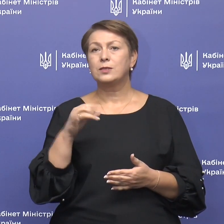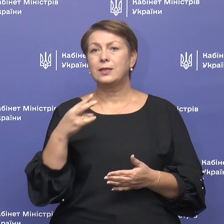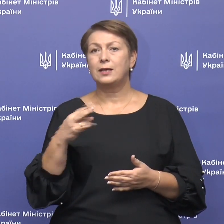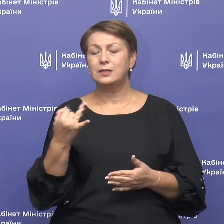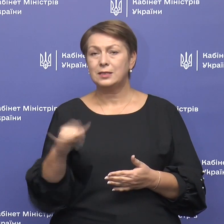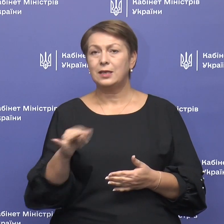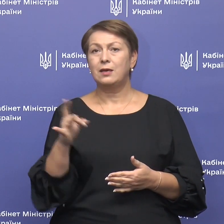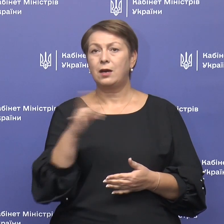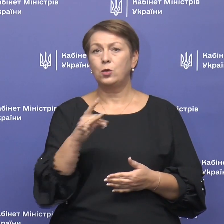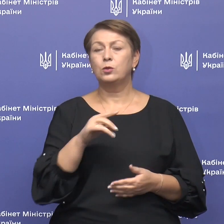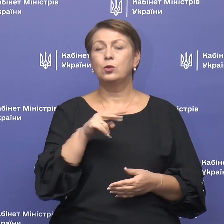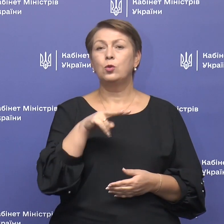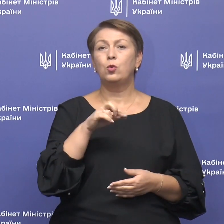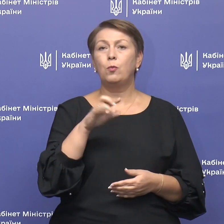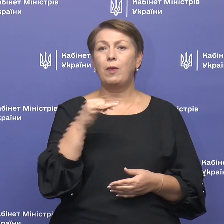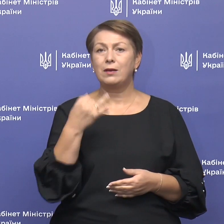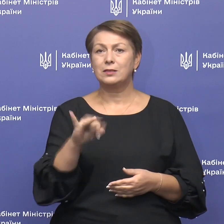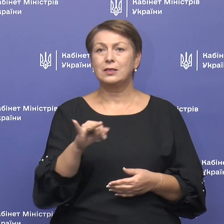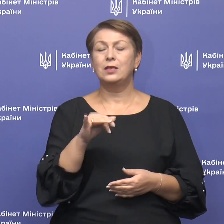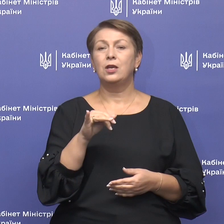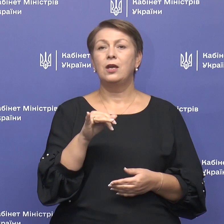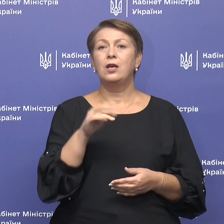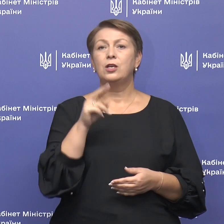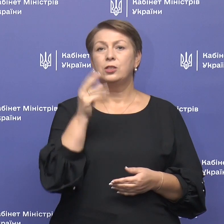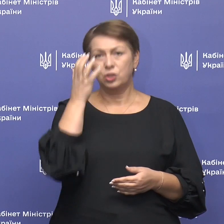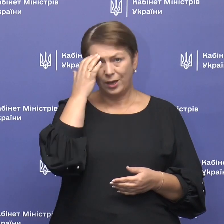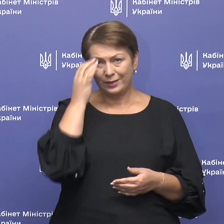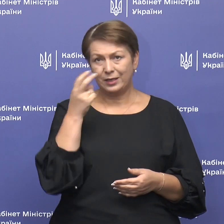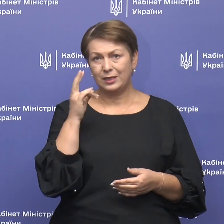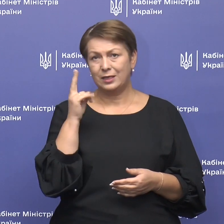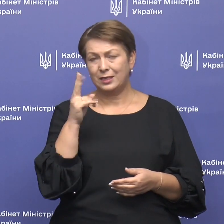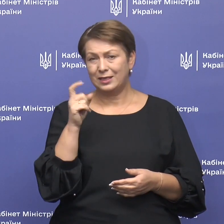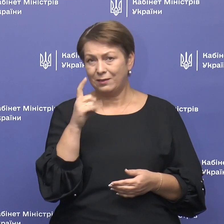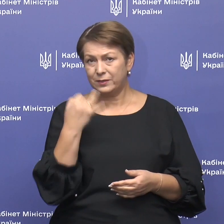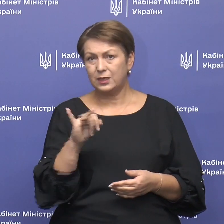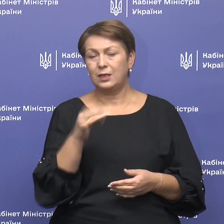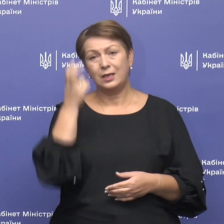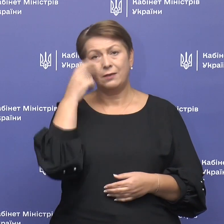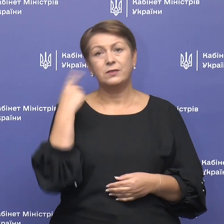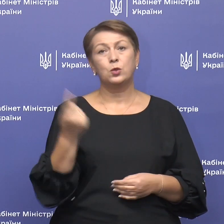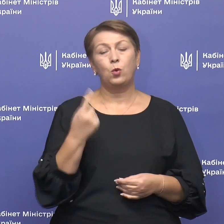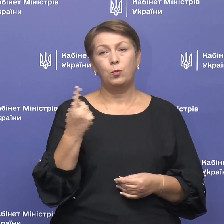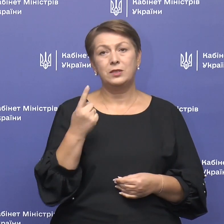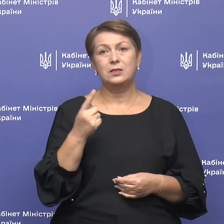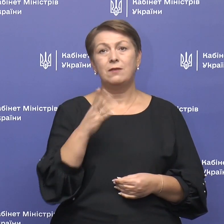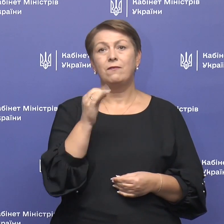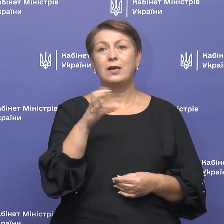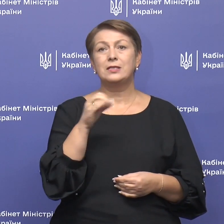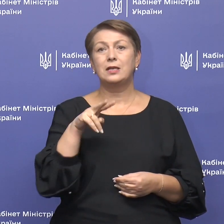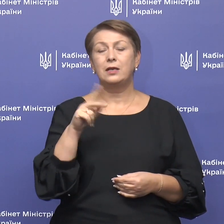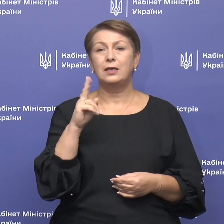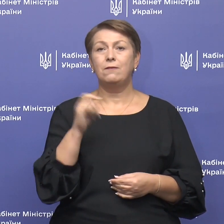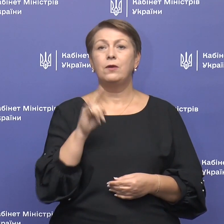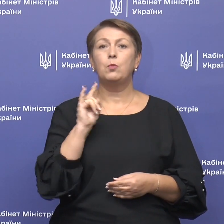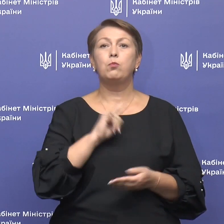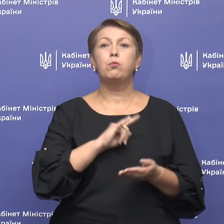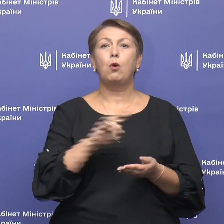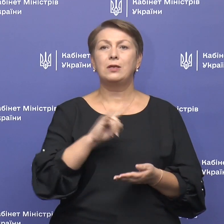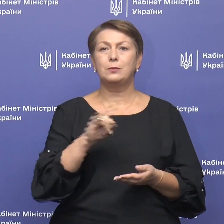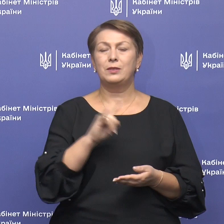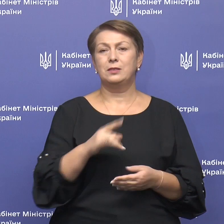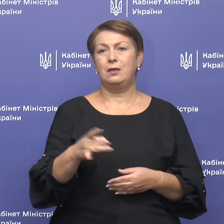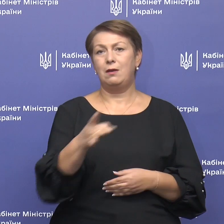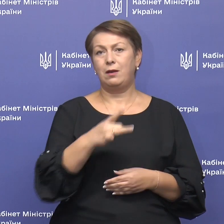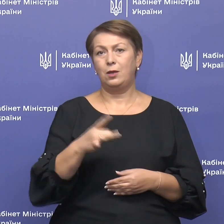Лугінський район, Любарський, Черняхівський і Чуднівський район. У Київській області – Васильків та Бориспільський район.